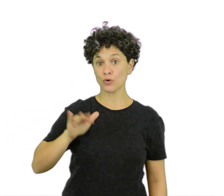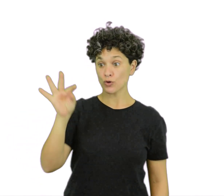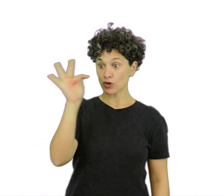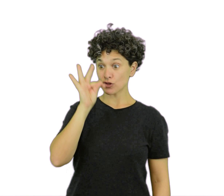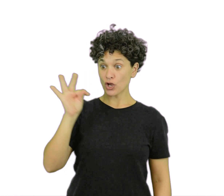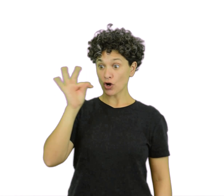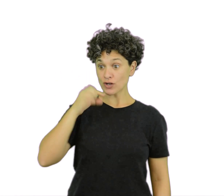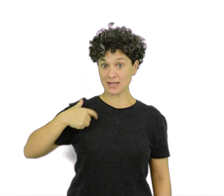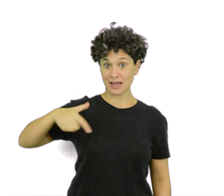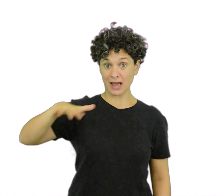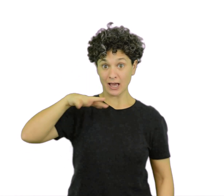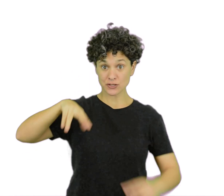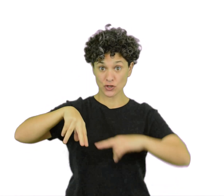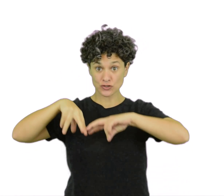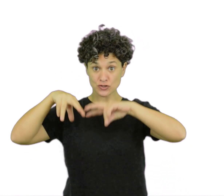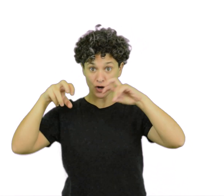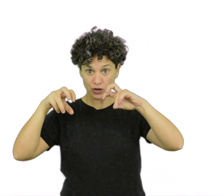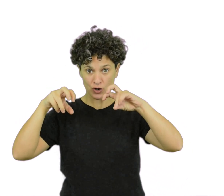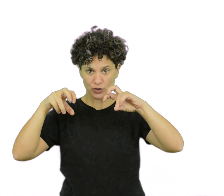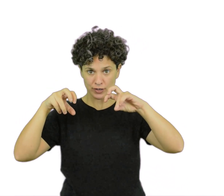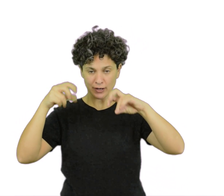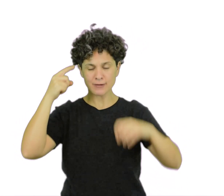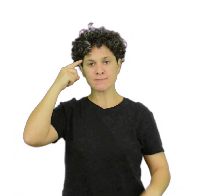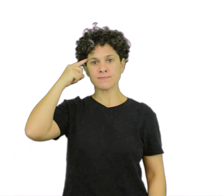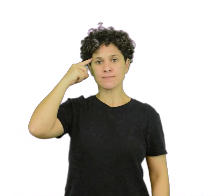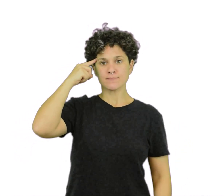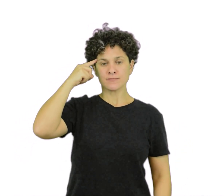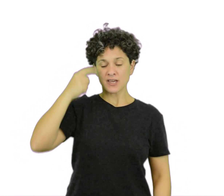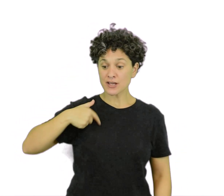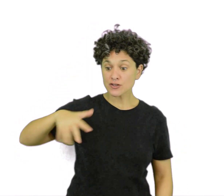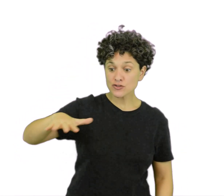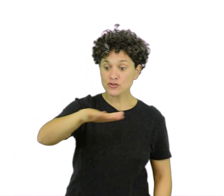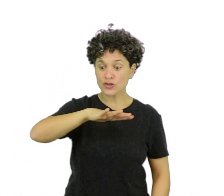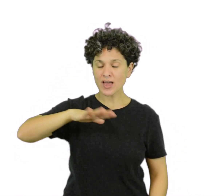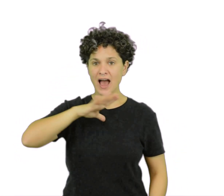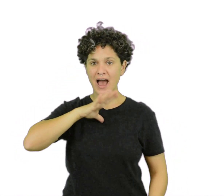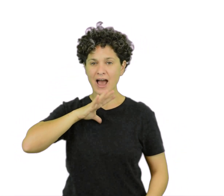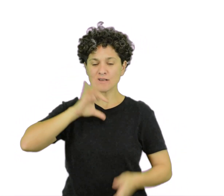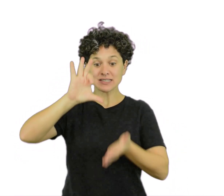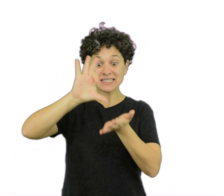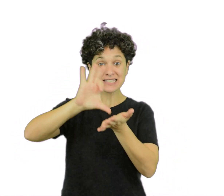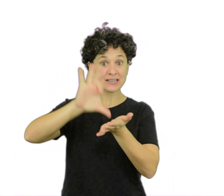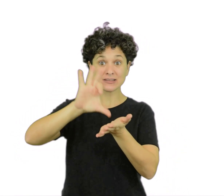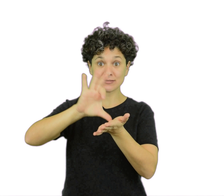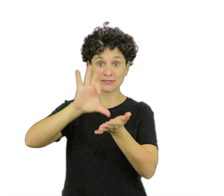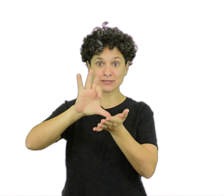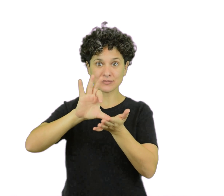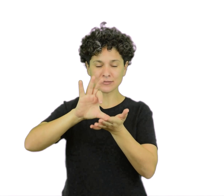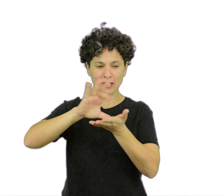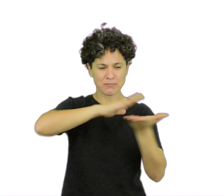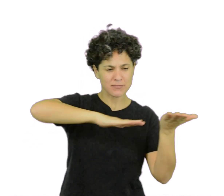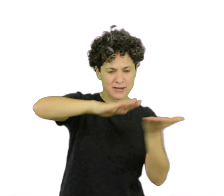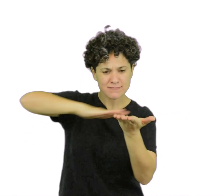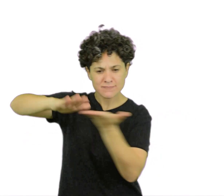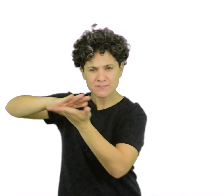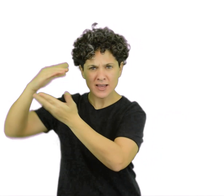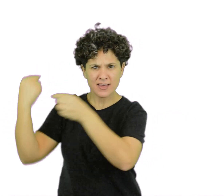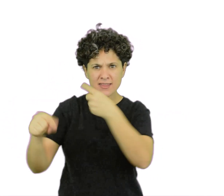Es una perspectiva sociológica que visualiza la sociedad como un sistema complejo formado por una